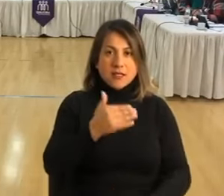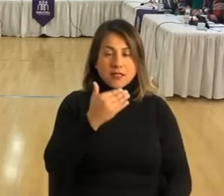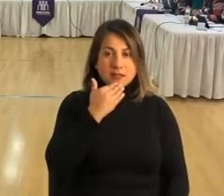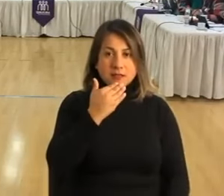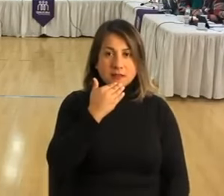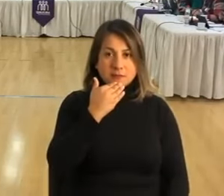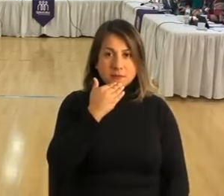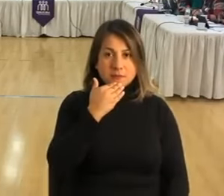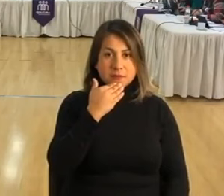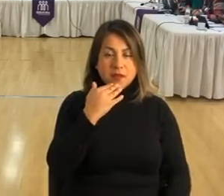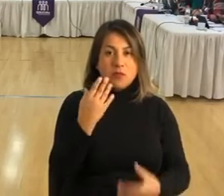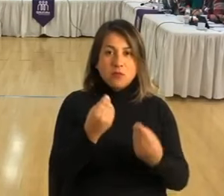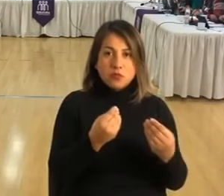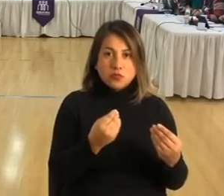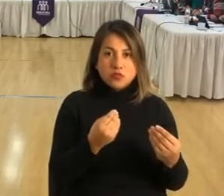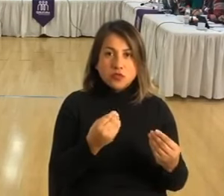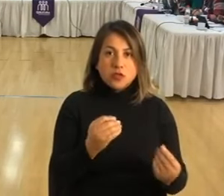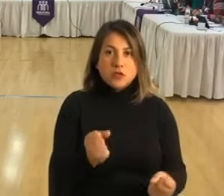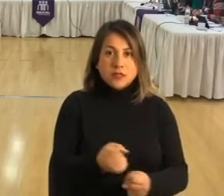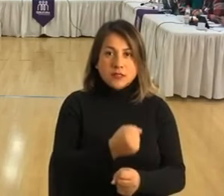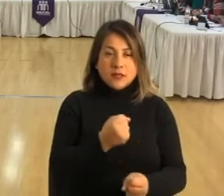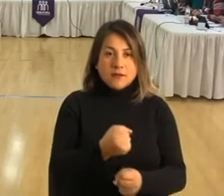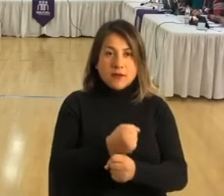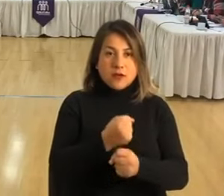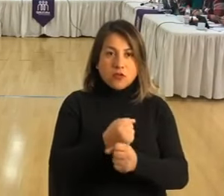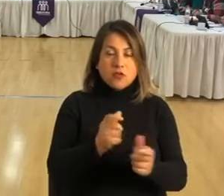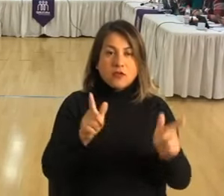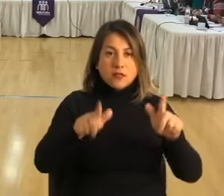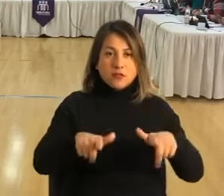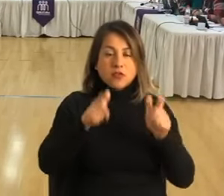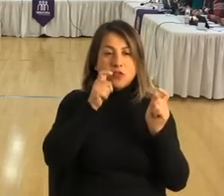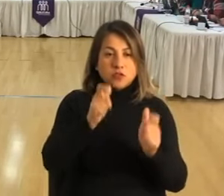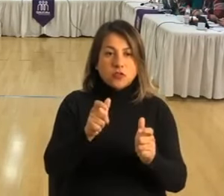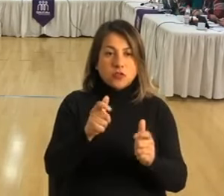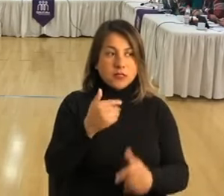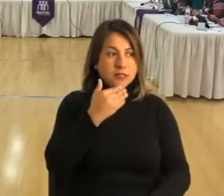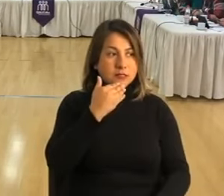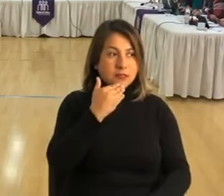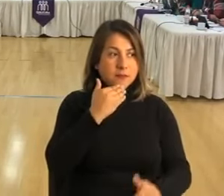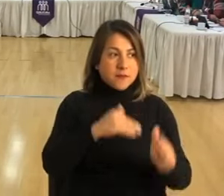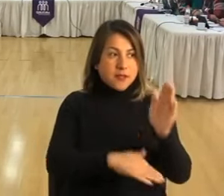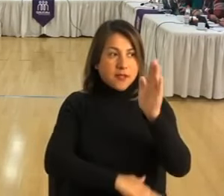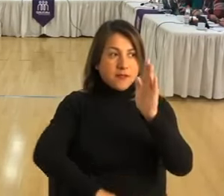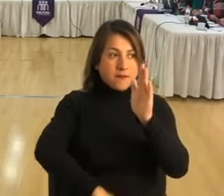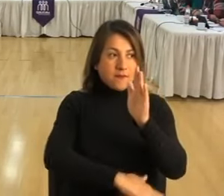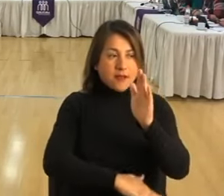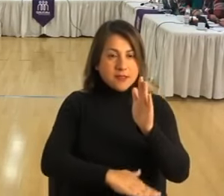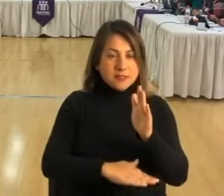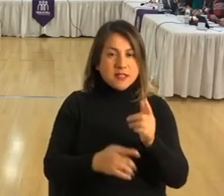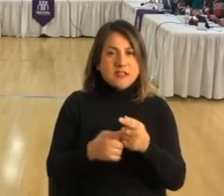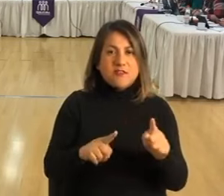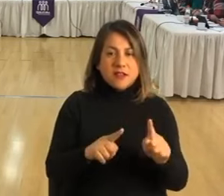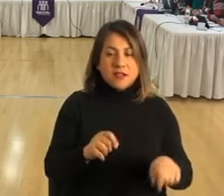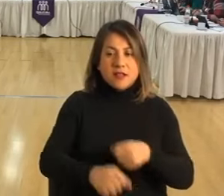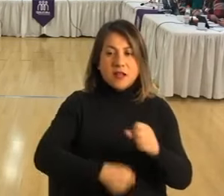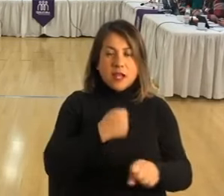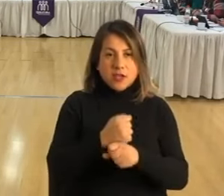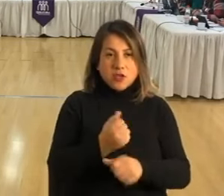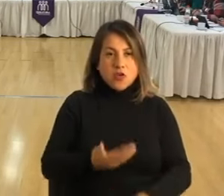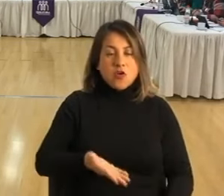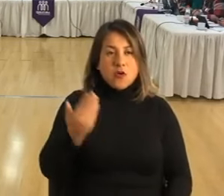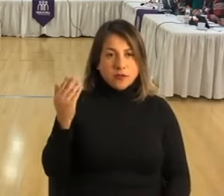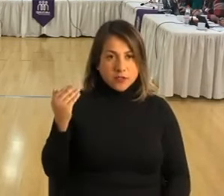hubo tres mesas de trabajo con la dirección de control y además estas bases, a diferencia del año anterior,